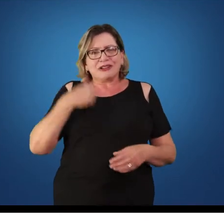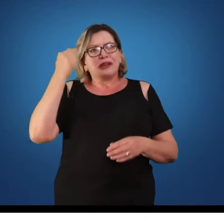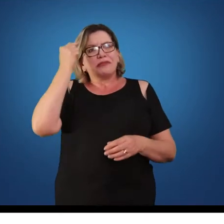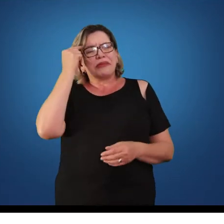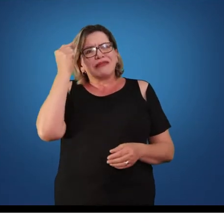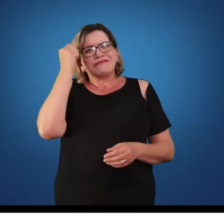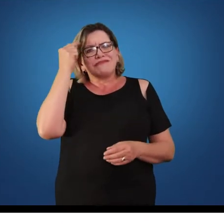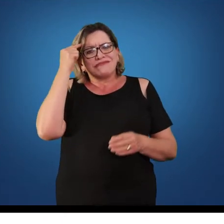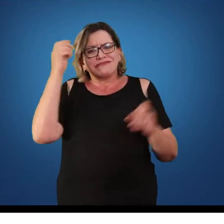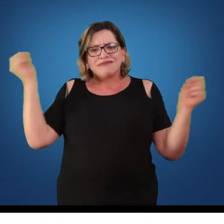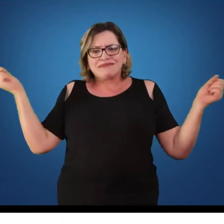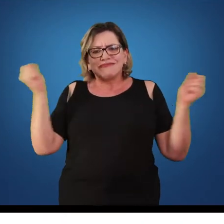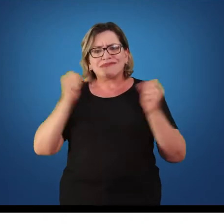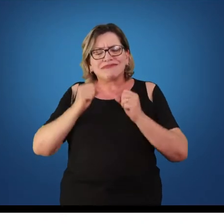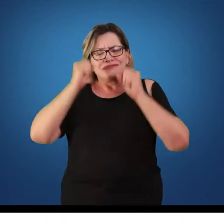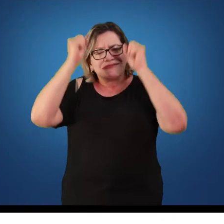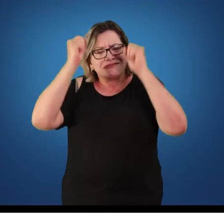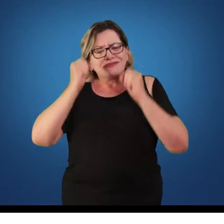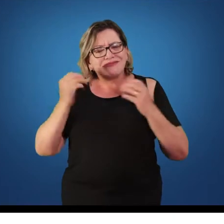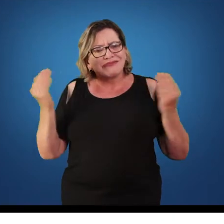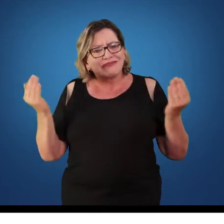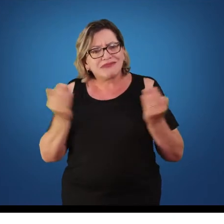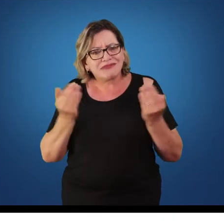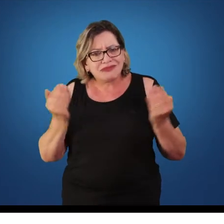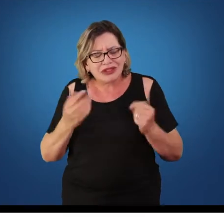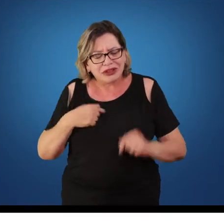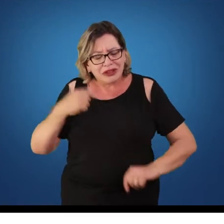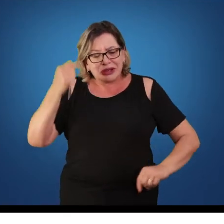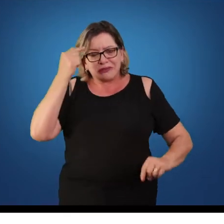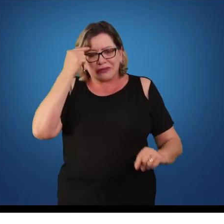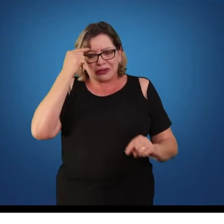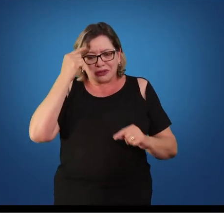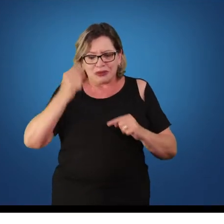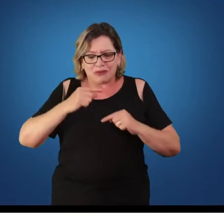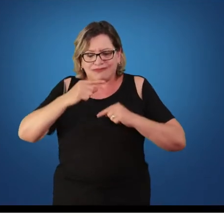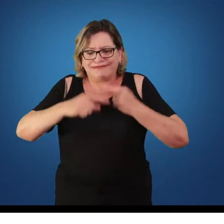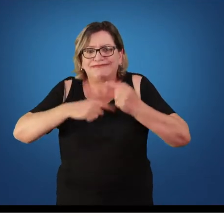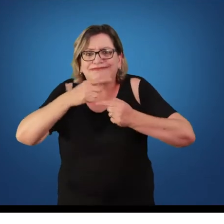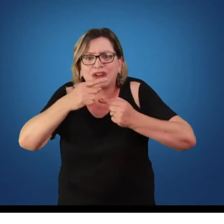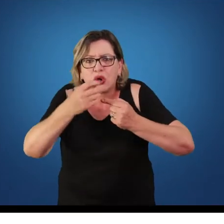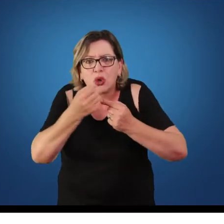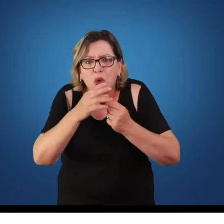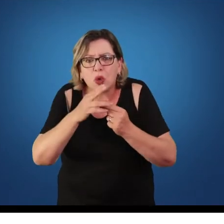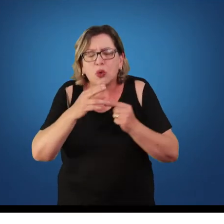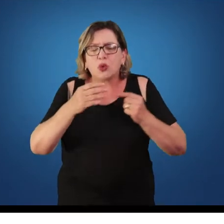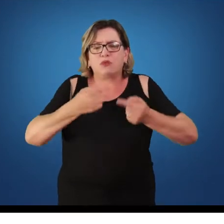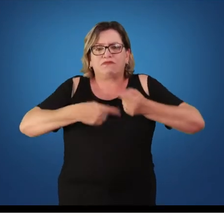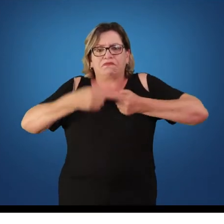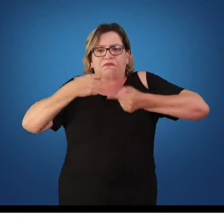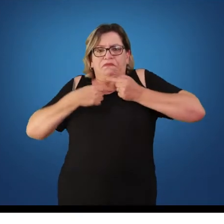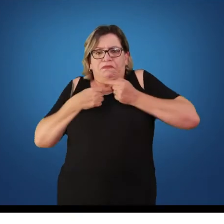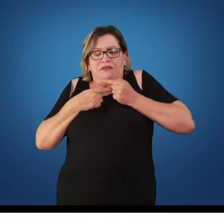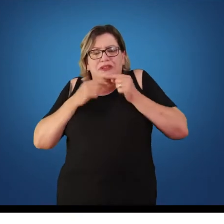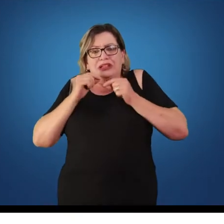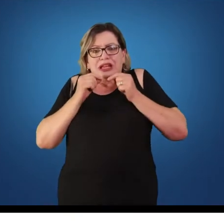na escola, a gente tende a trabalhar, vou trabalhar a ginástica, vou dar rolamento para frente, vou dar rolamento para trás, mas antes de eu